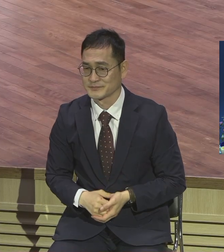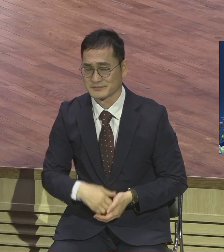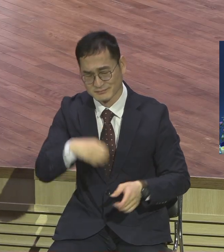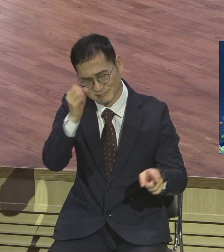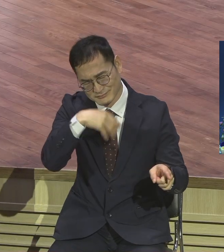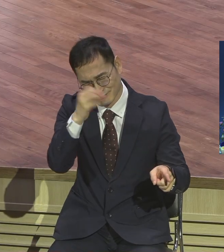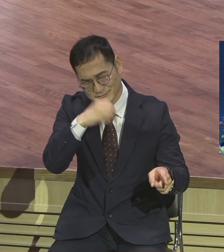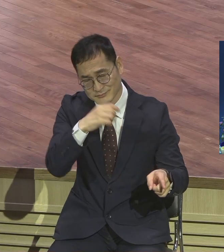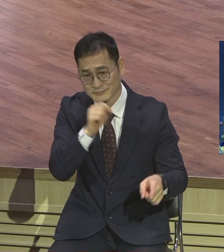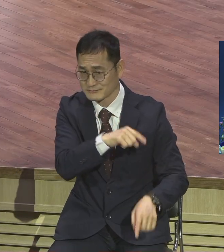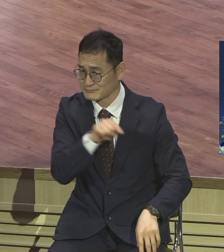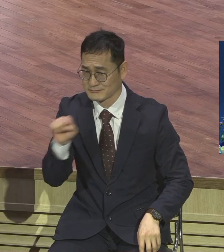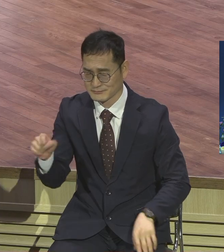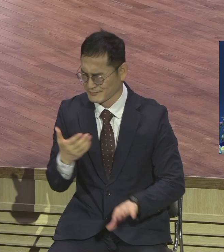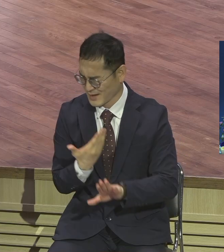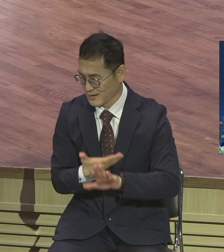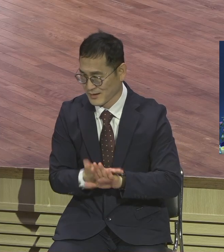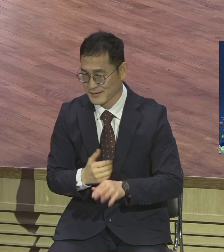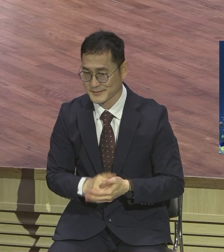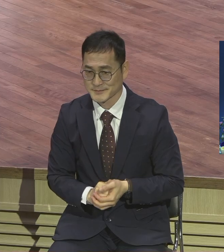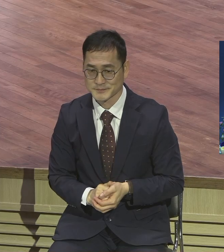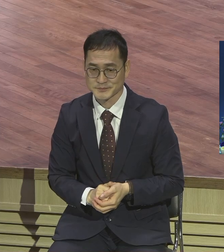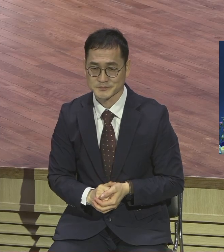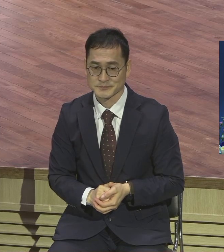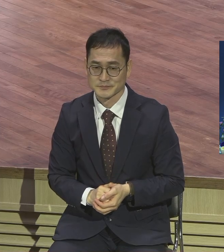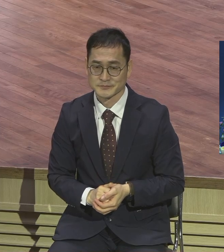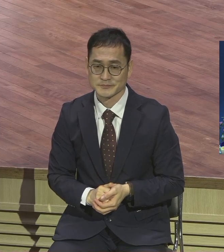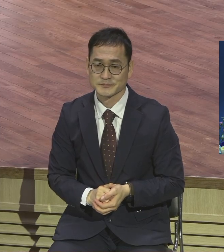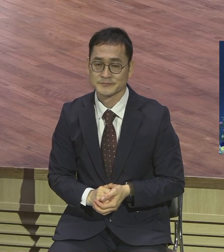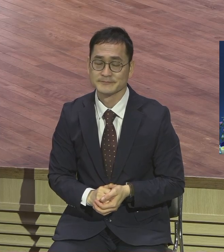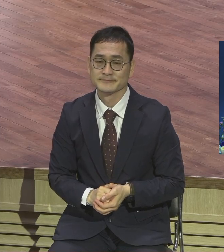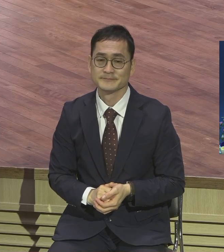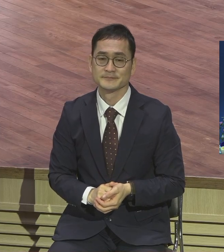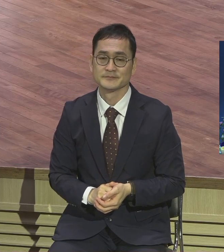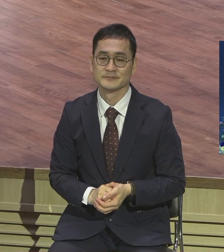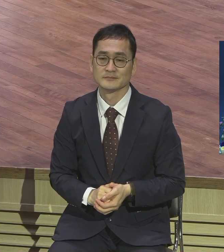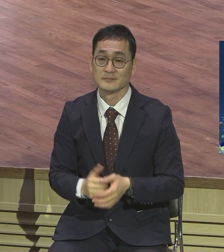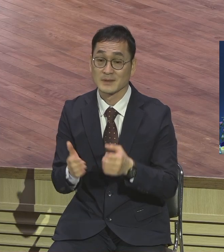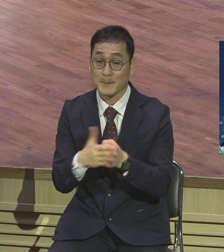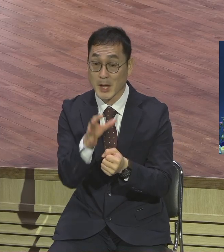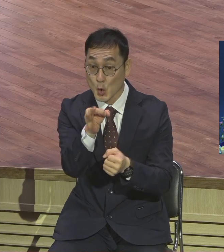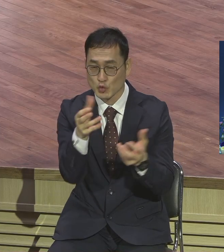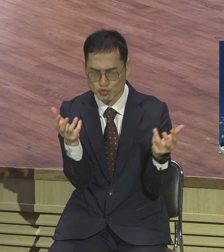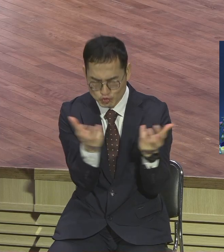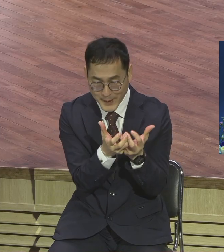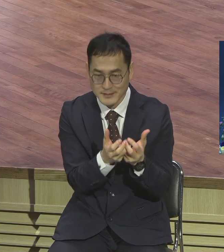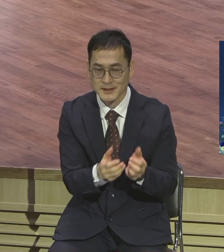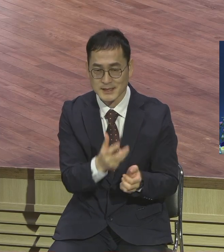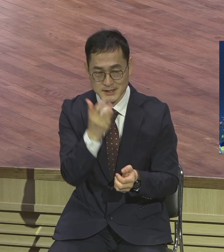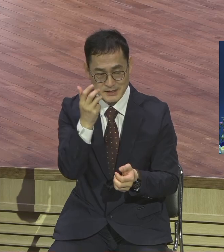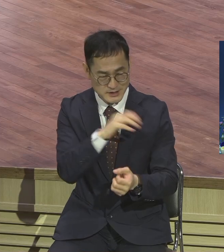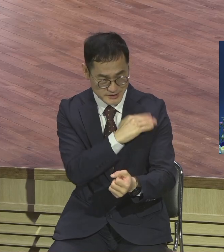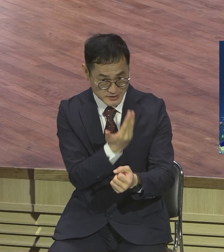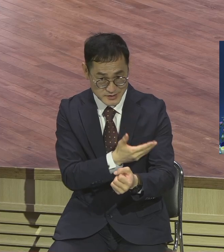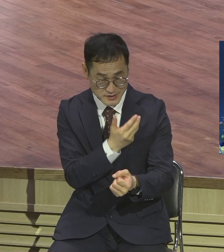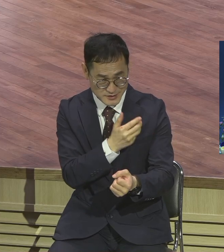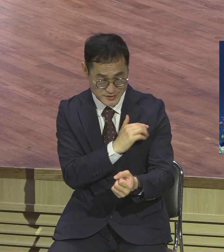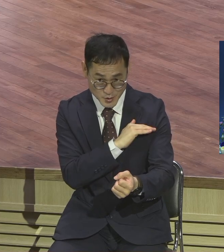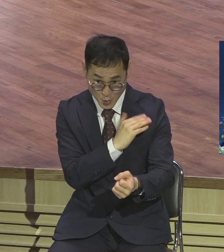오직 하나님의 나라 중심에 사는 사람 그래서 돈 충만이 아니고 세상 권력 충만이 아니라 내가 성령으로